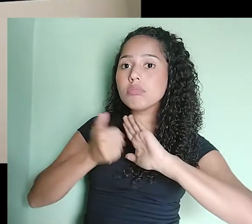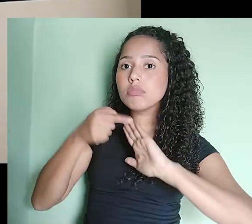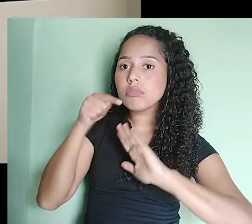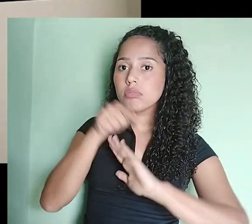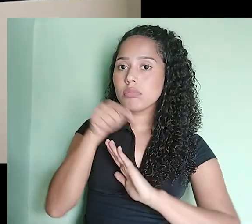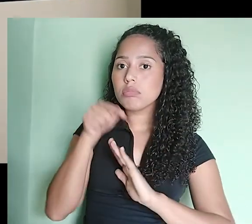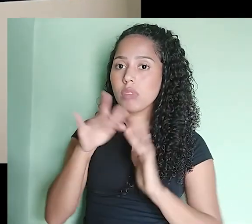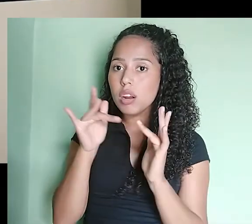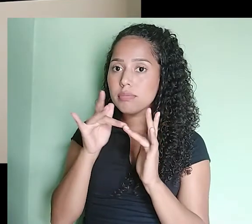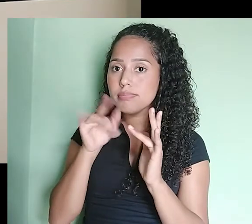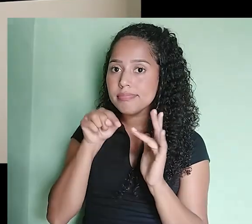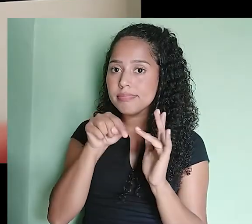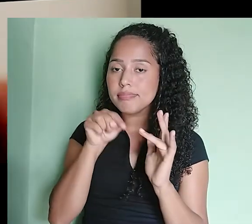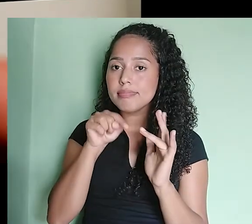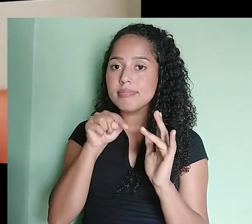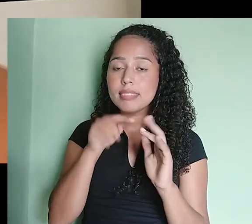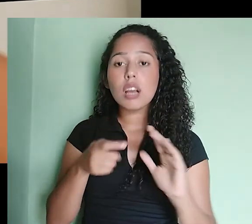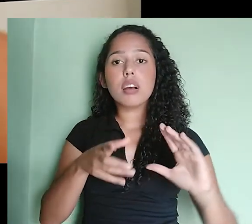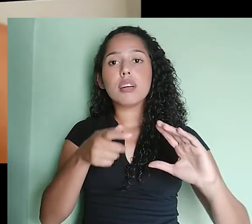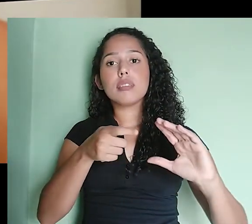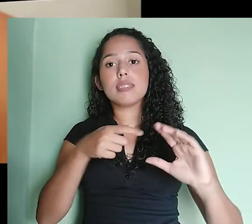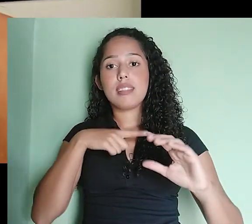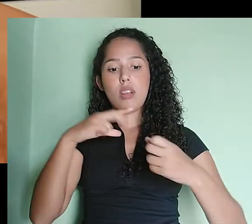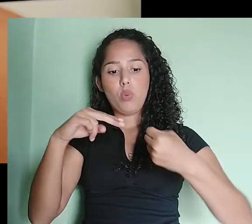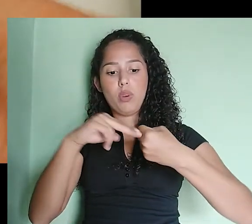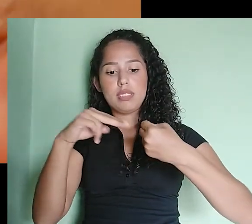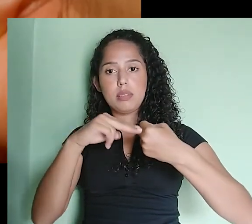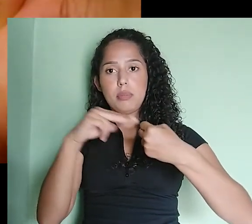E colocar o meu cabo USB aqui.